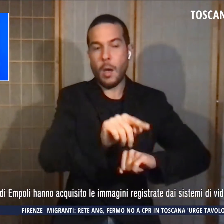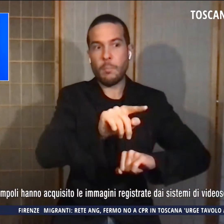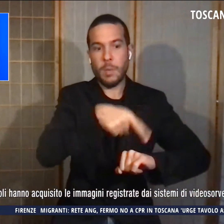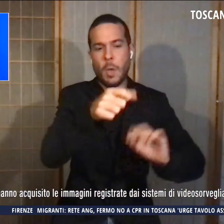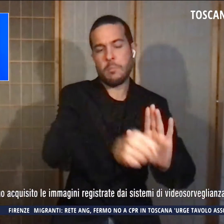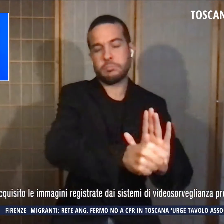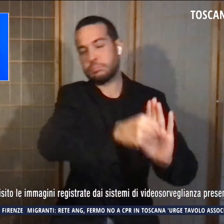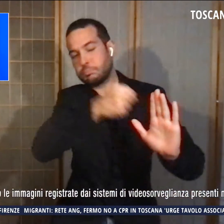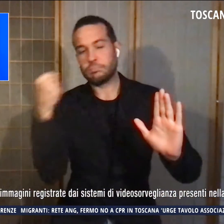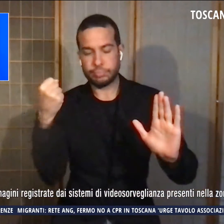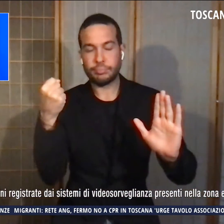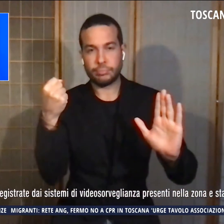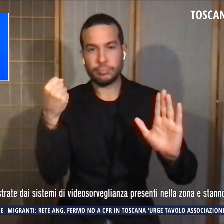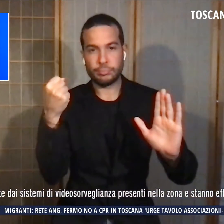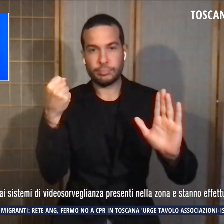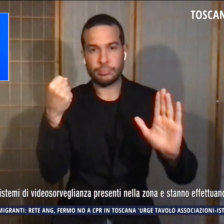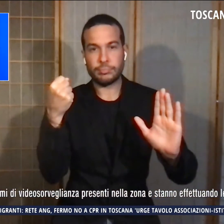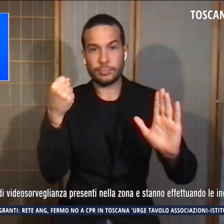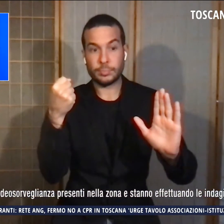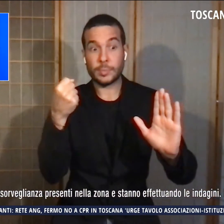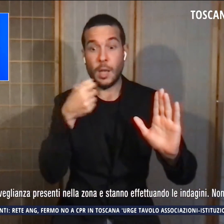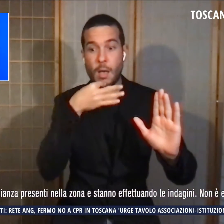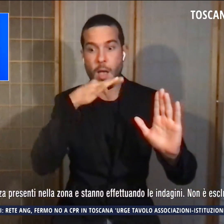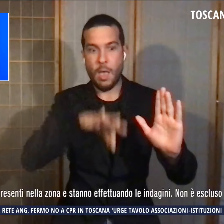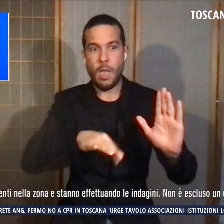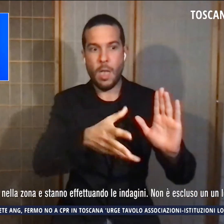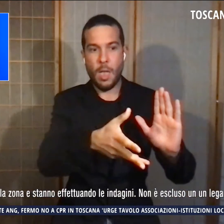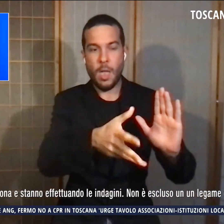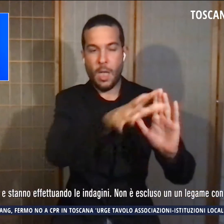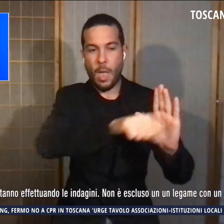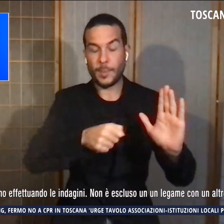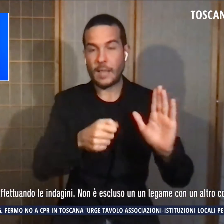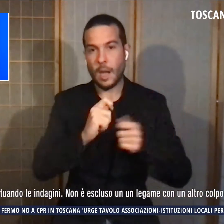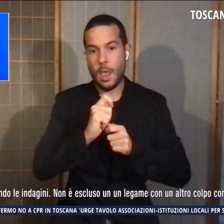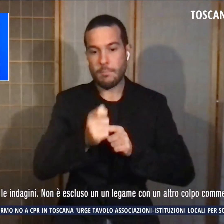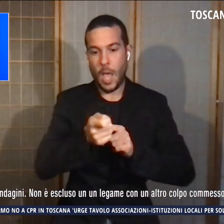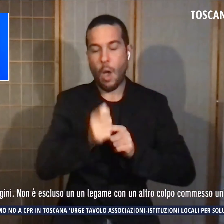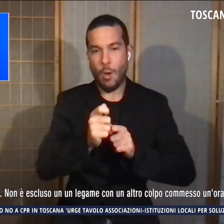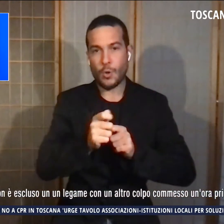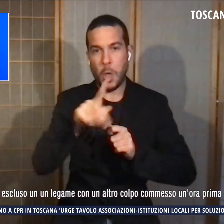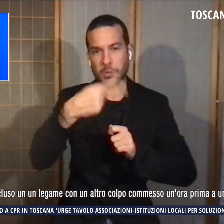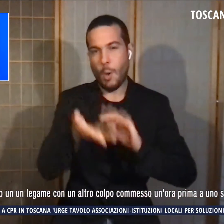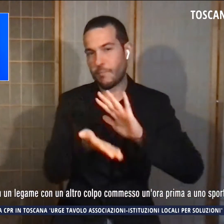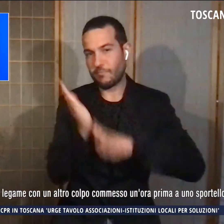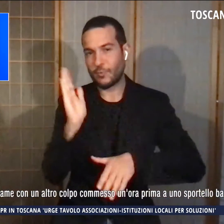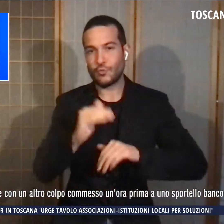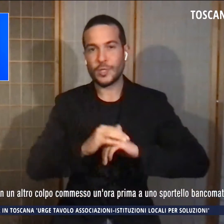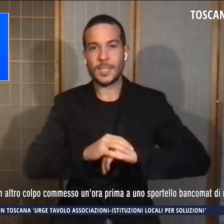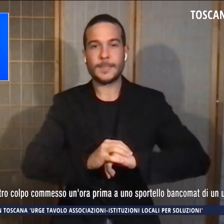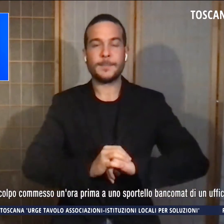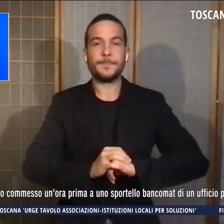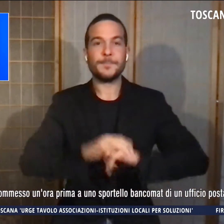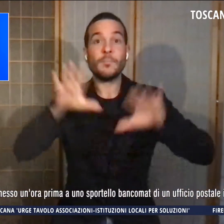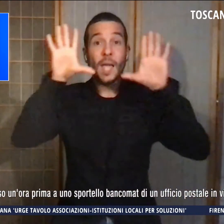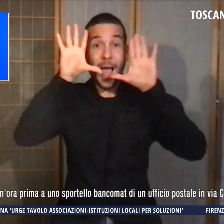automatica, riuscendo a prendere le banconote contenute e poi a fuggire. I carabinieri di